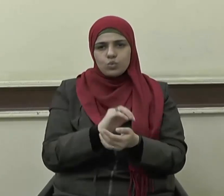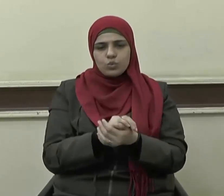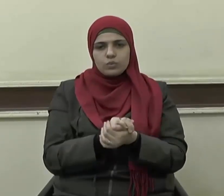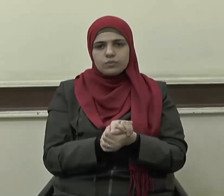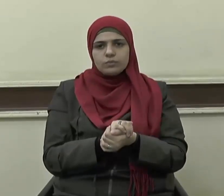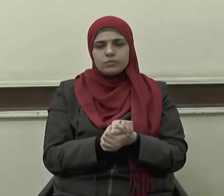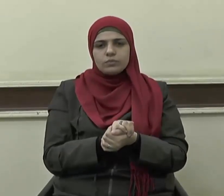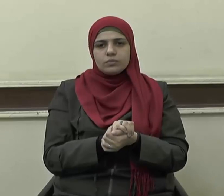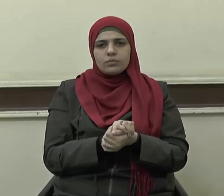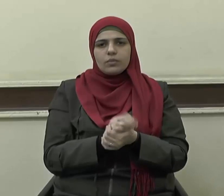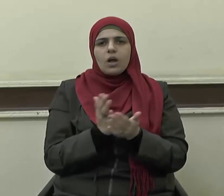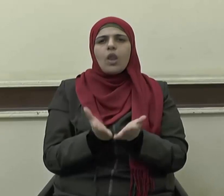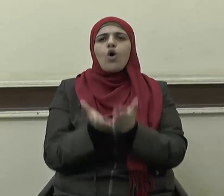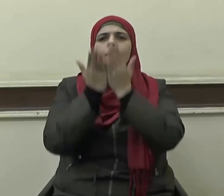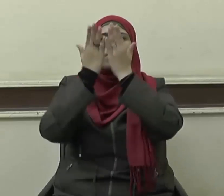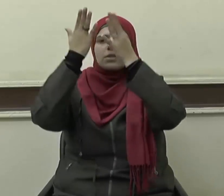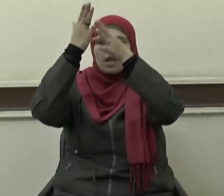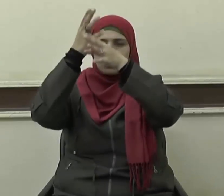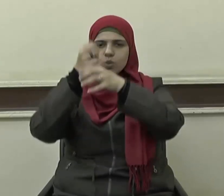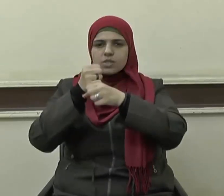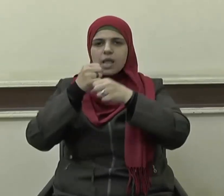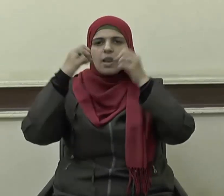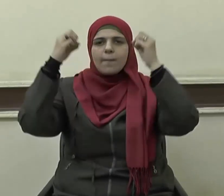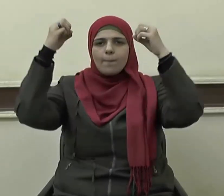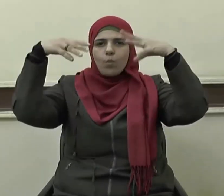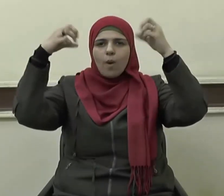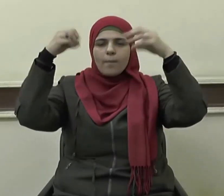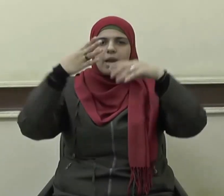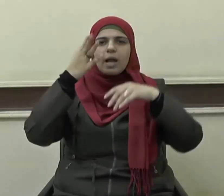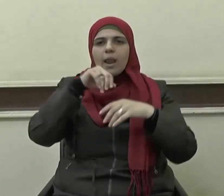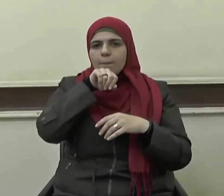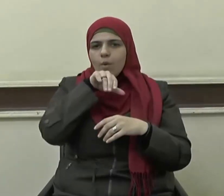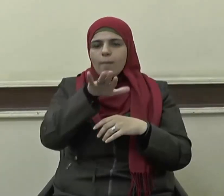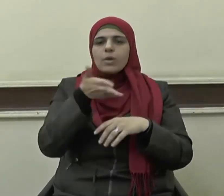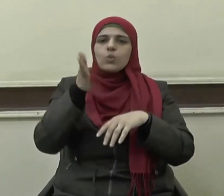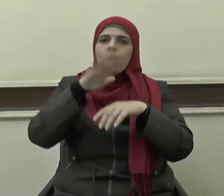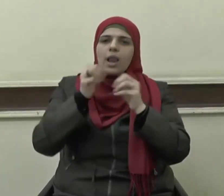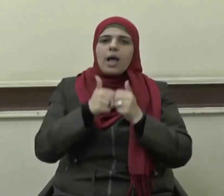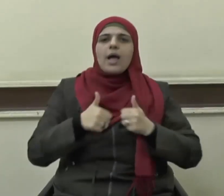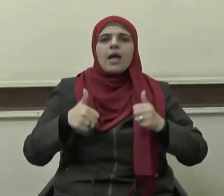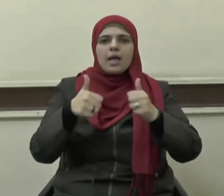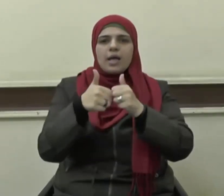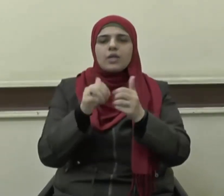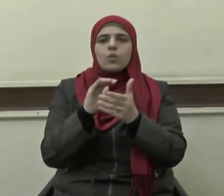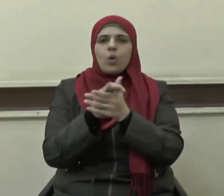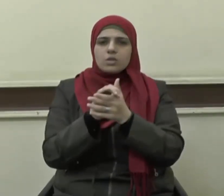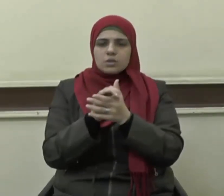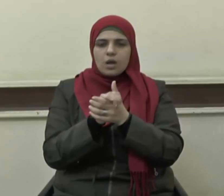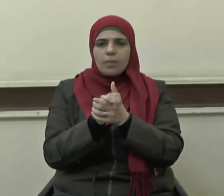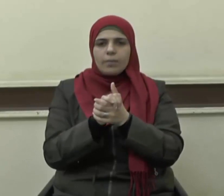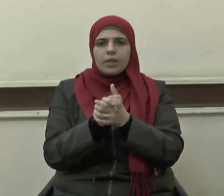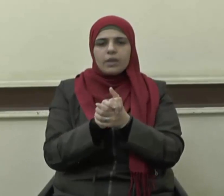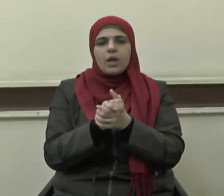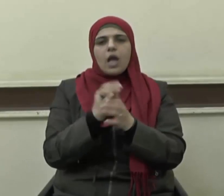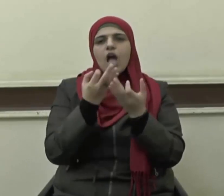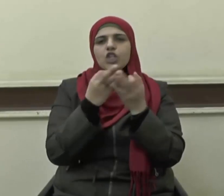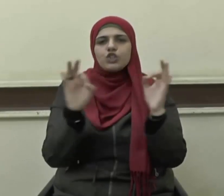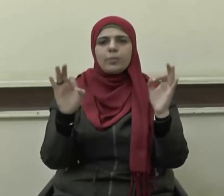ورسوله اللهم صلي وسلم وبارك عليه وعلى آله وصحبه أجمعين